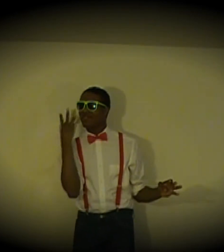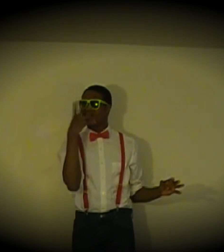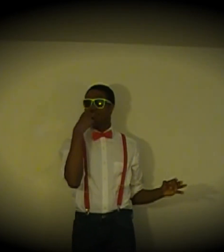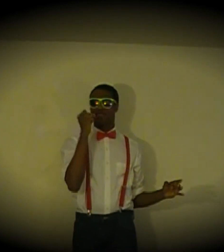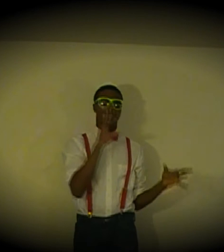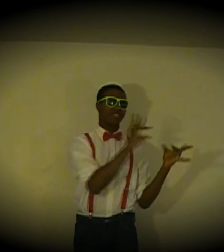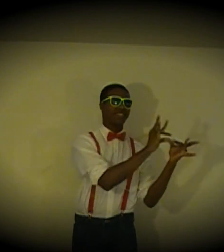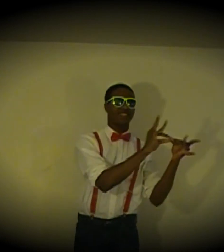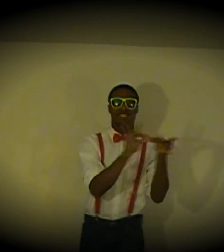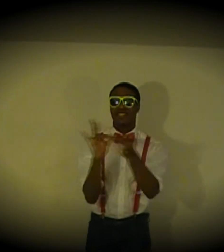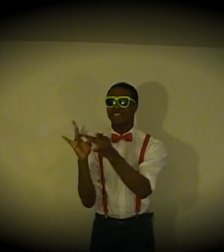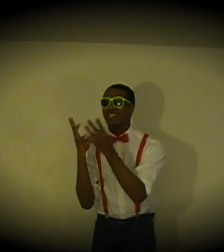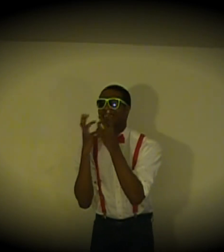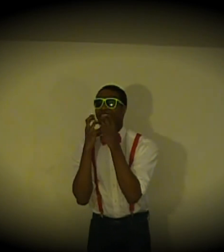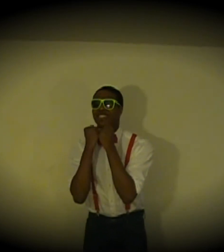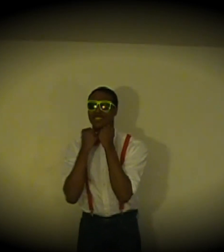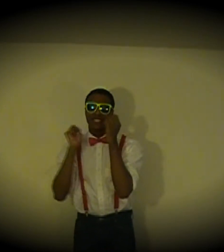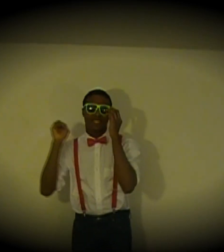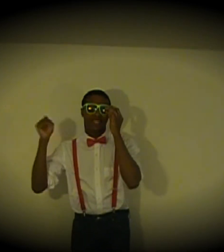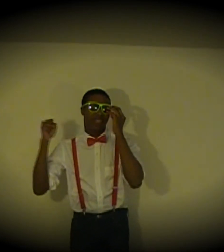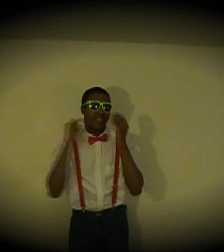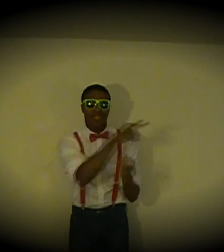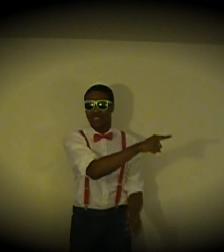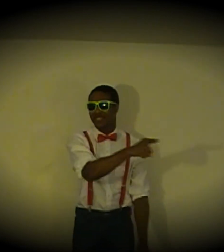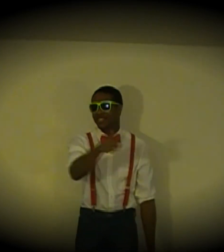사랑스러워 그래 너